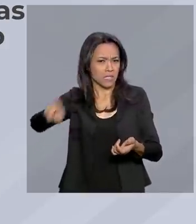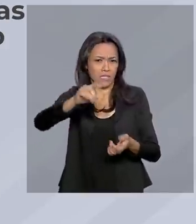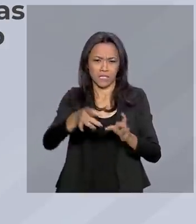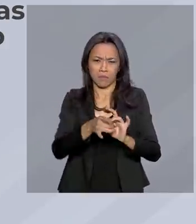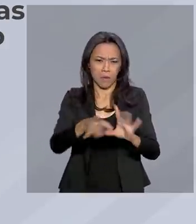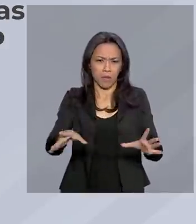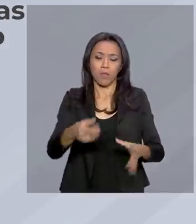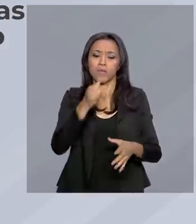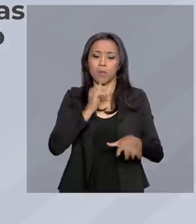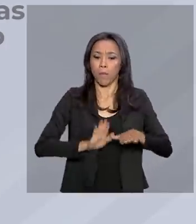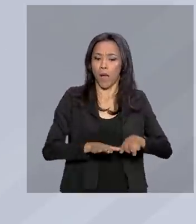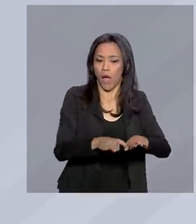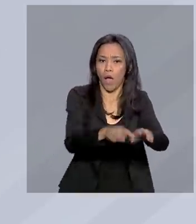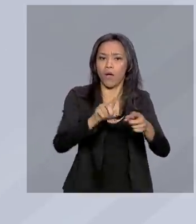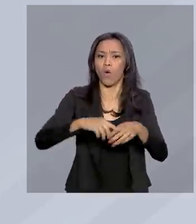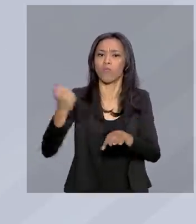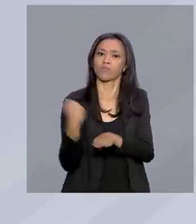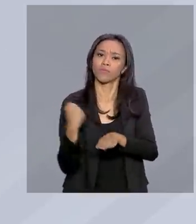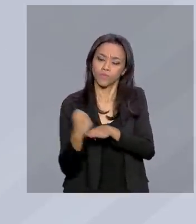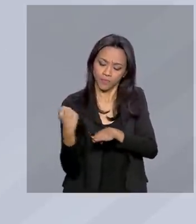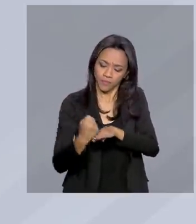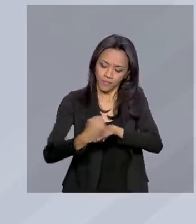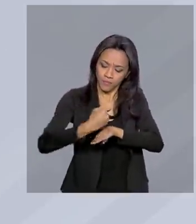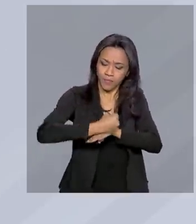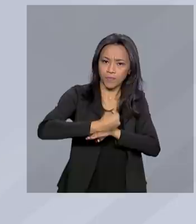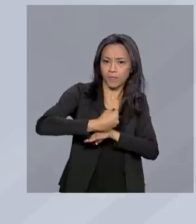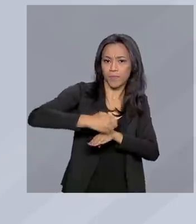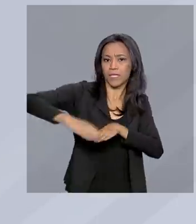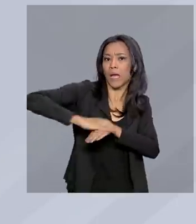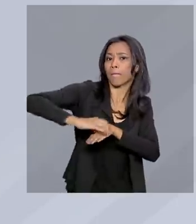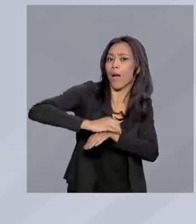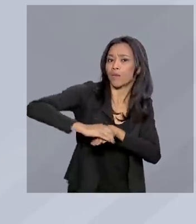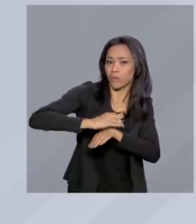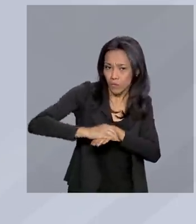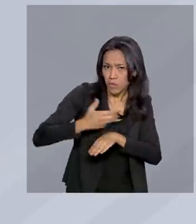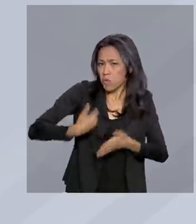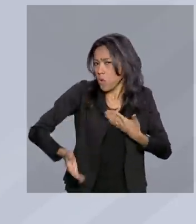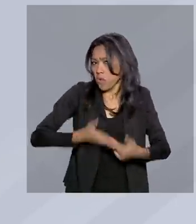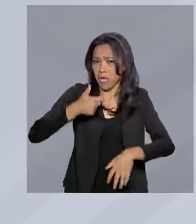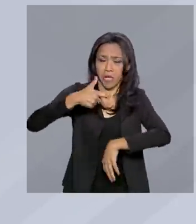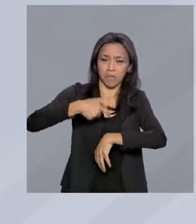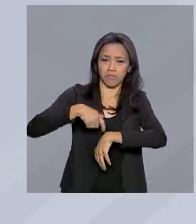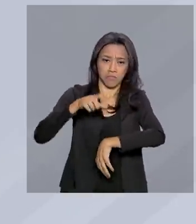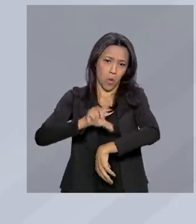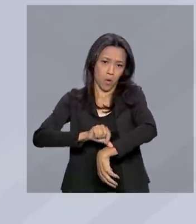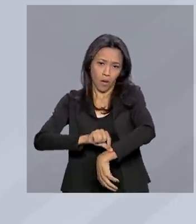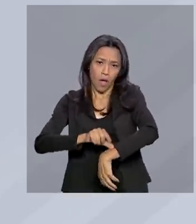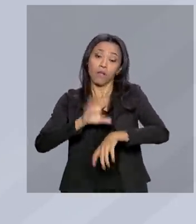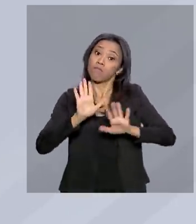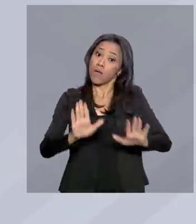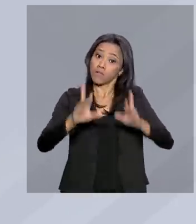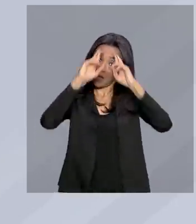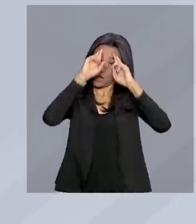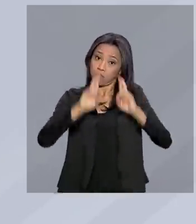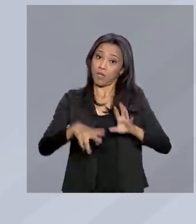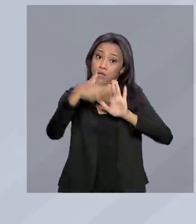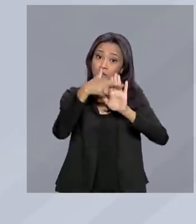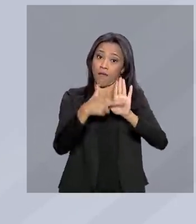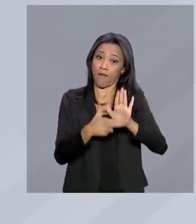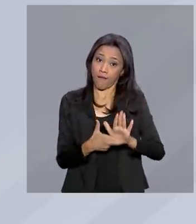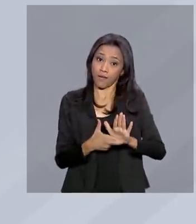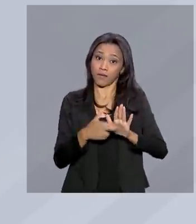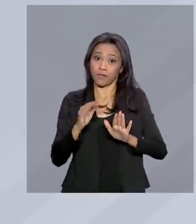sapateiros. As empresas vão poder funcionar qualquer dia ou horário, desde que respeitem as regras ambientais e da